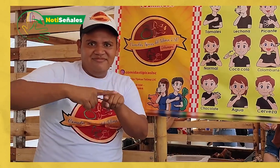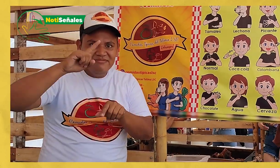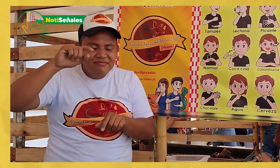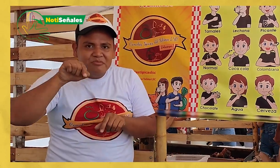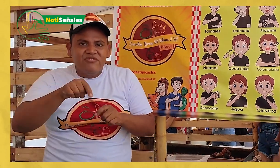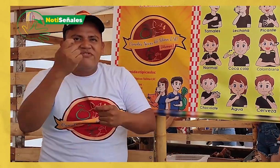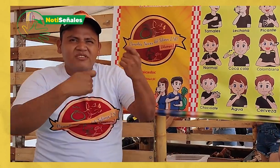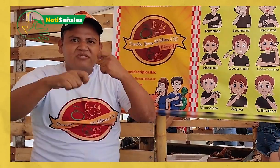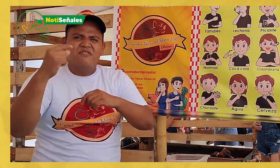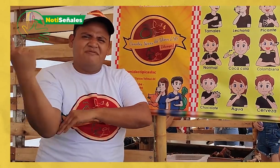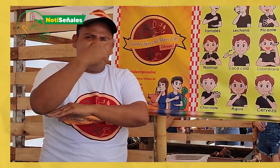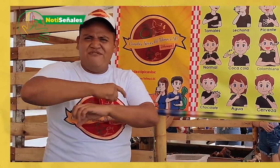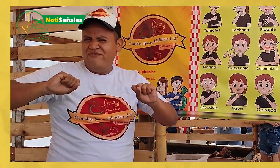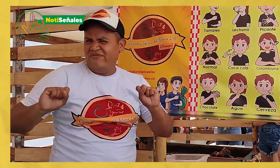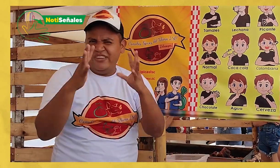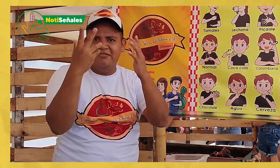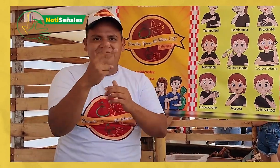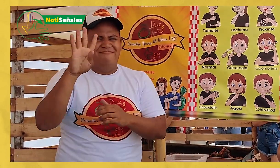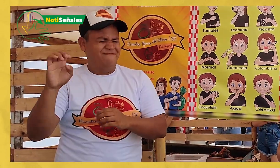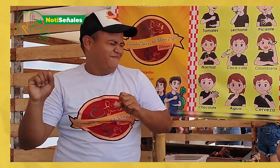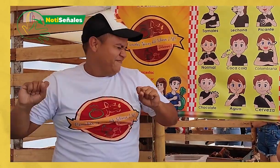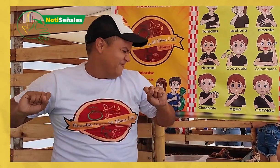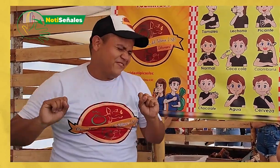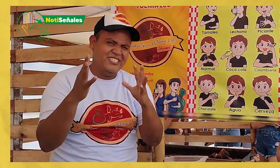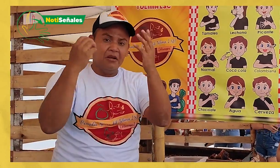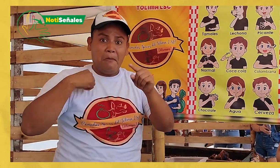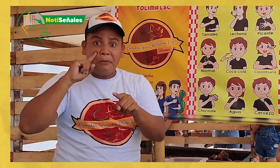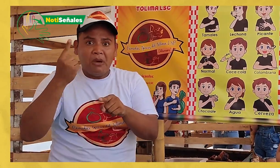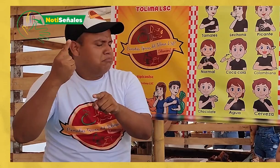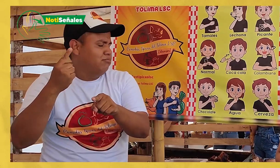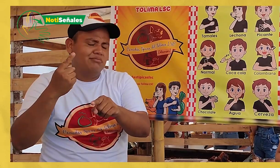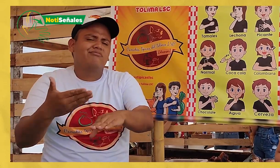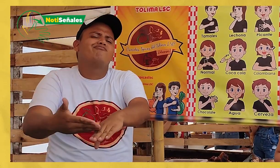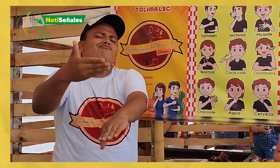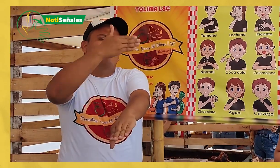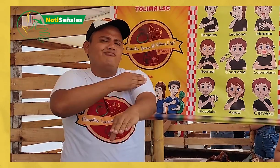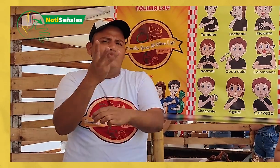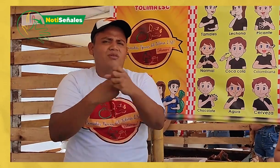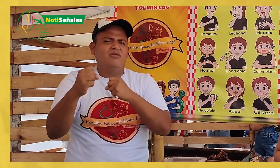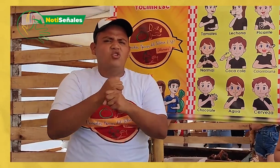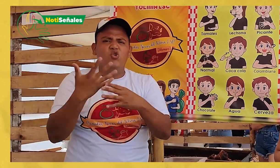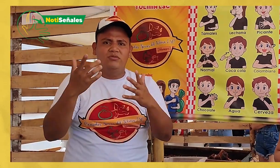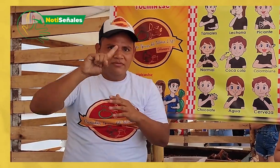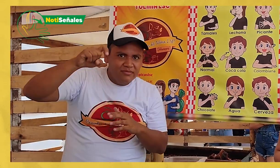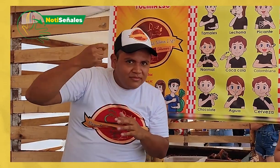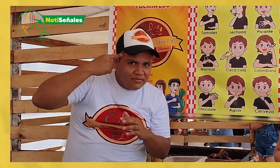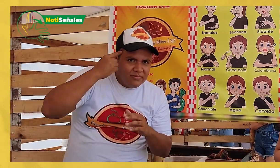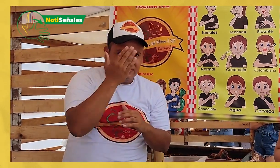Estamos en el Panóptico de Ibagué, en el 29º Festival del Tamal y la Lechona. No ha sido la primera vez que